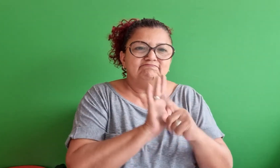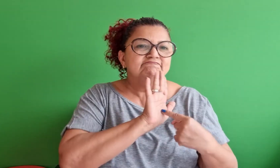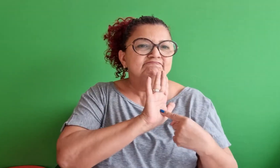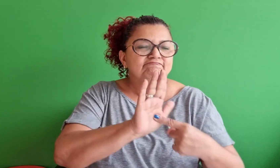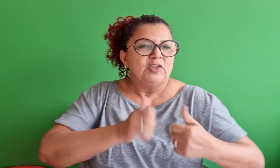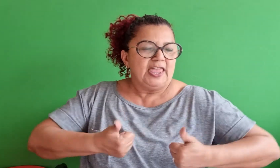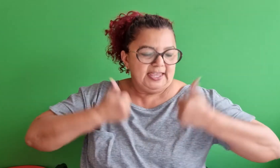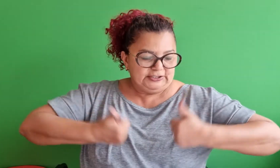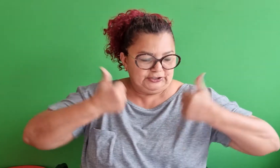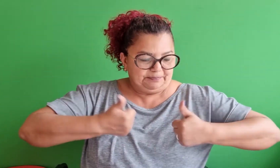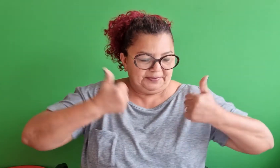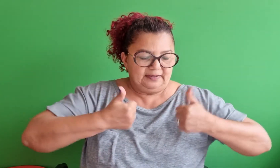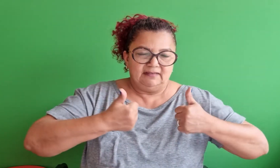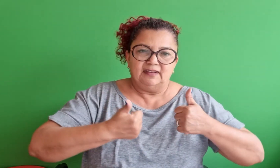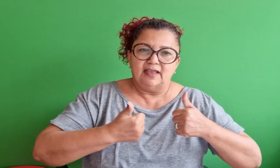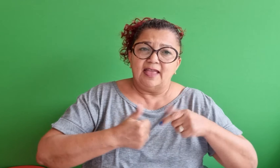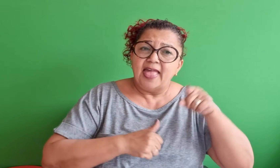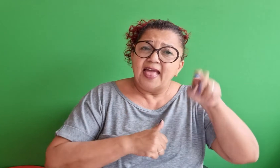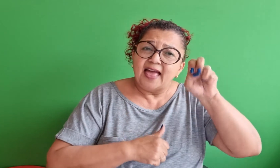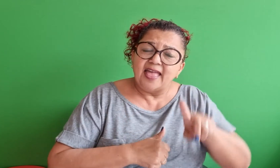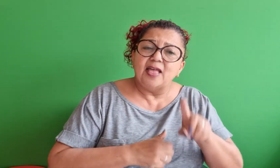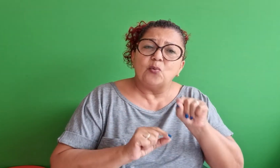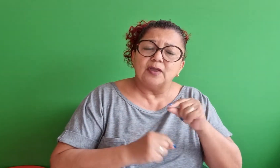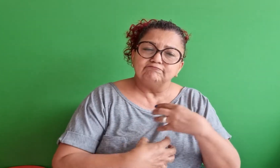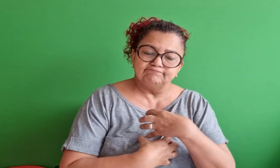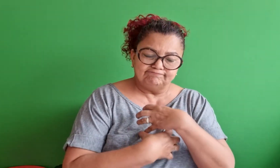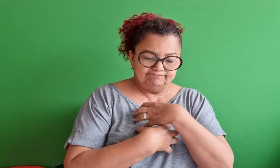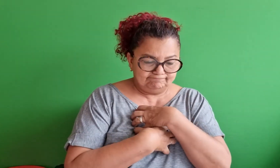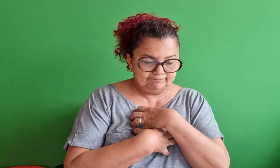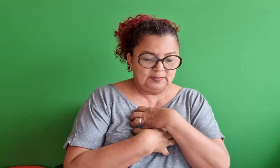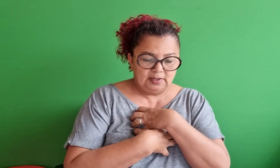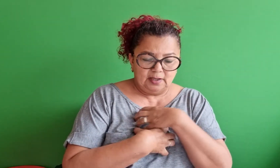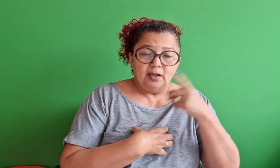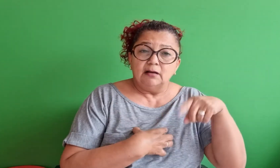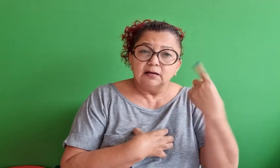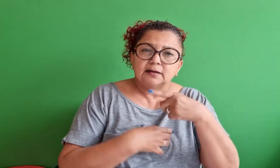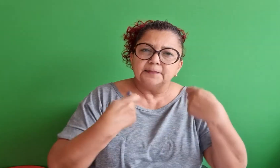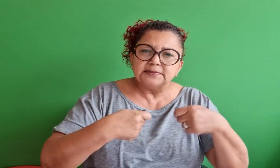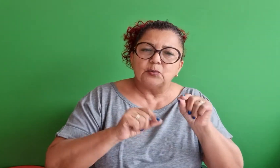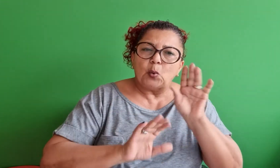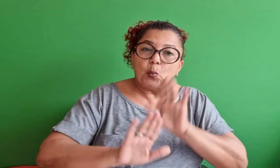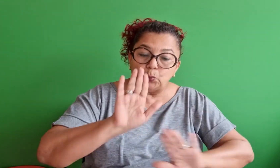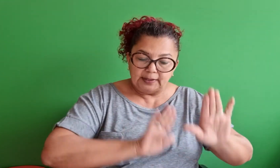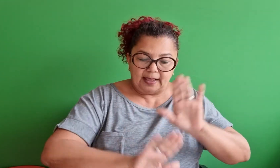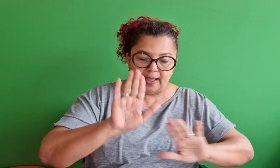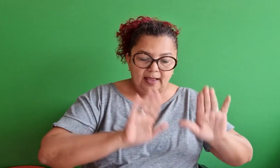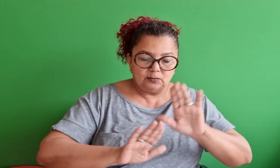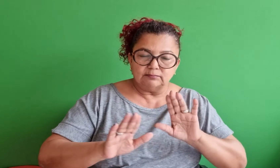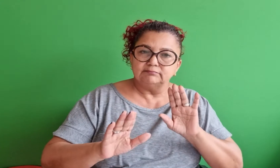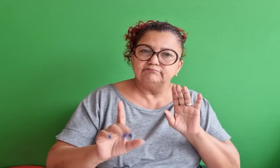gosta de exibir e ela é sentida. Por isso, nós devemos